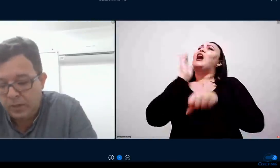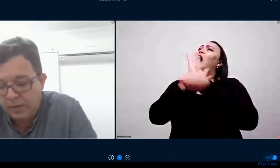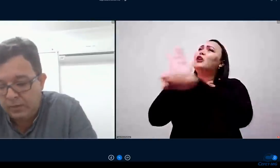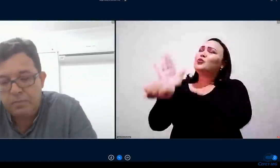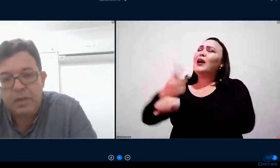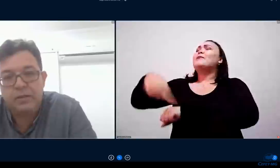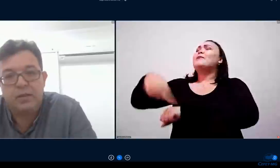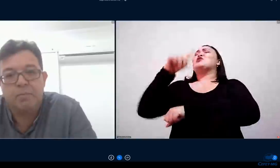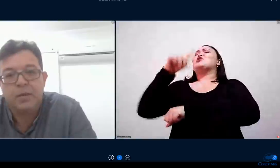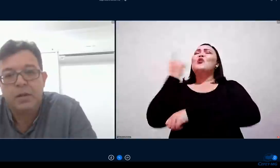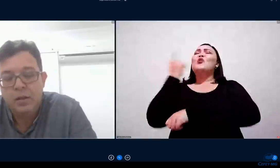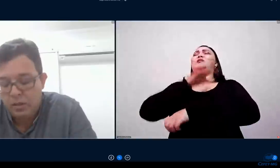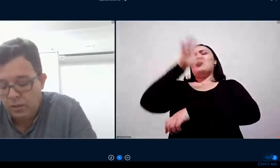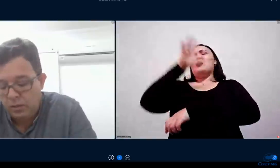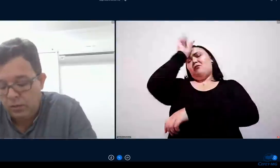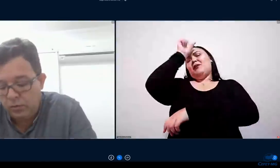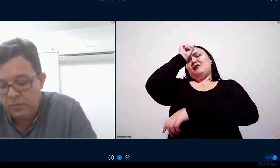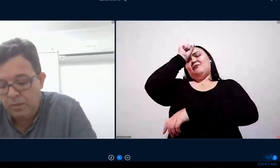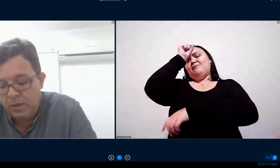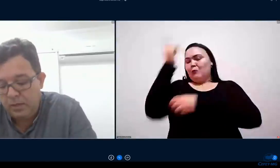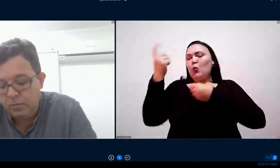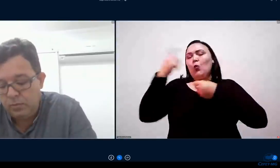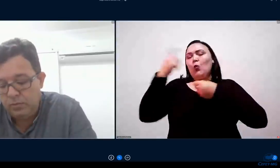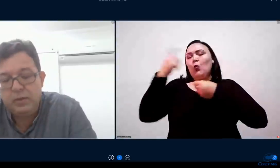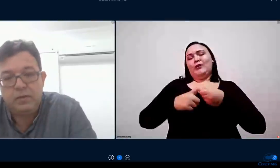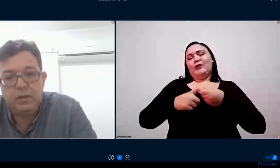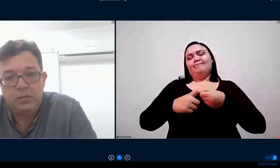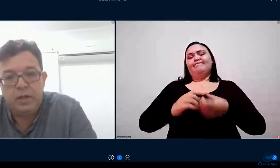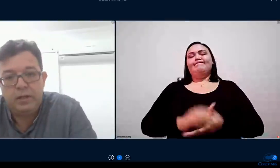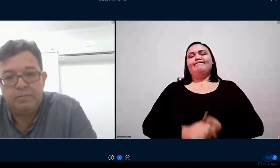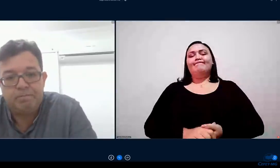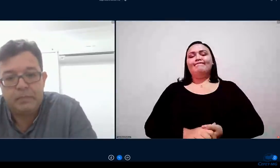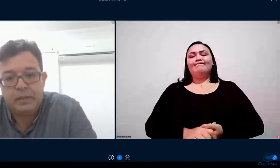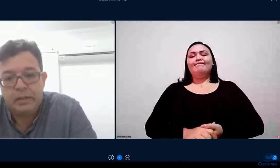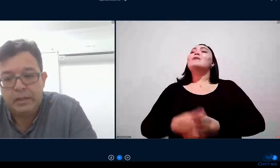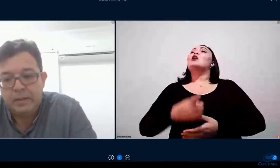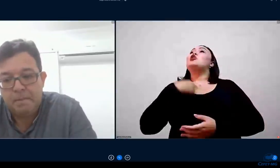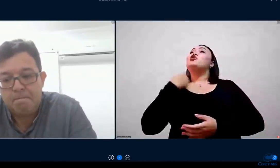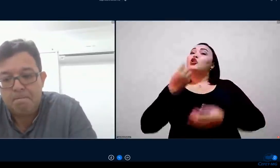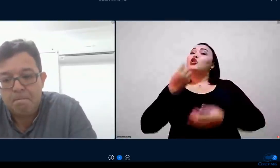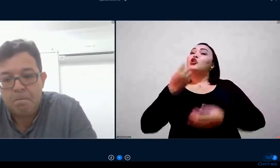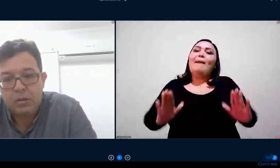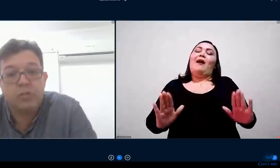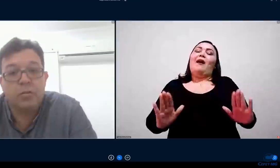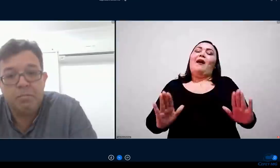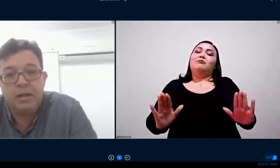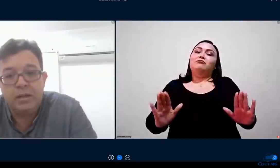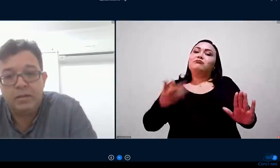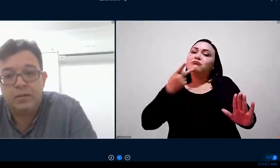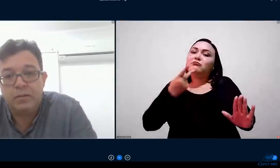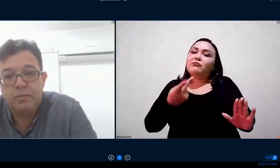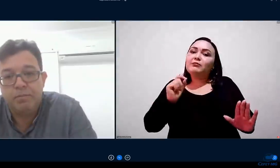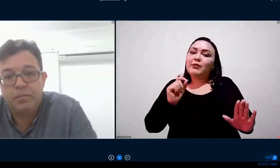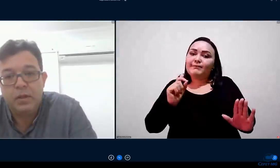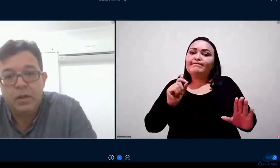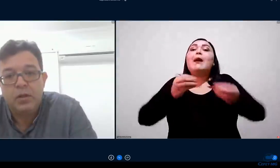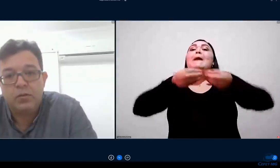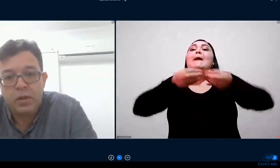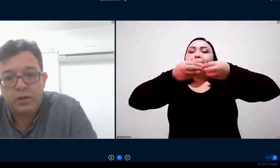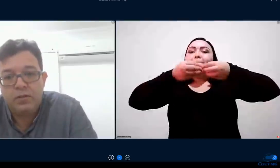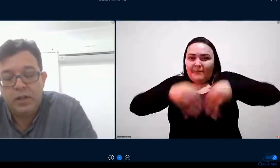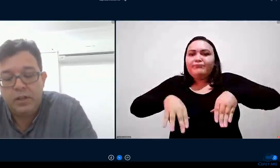as dificuldades é dizer nós fomos abertos e dissemos olha nós vamos ter perdas